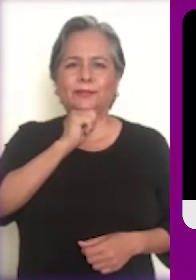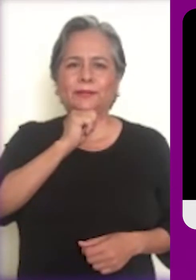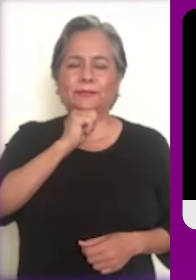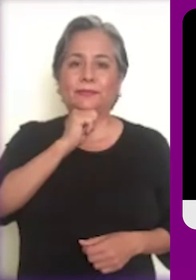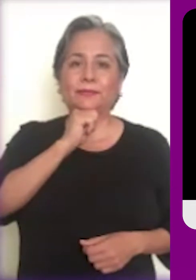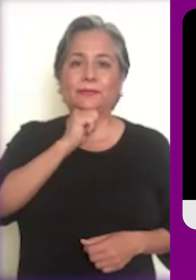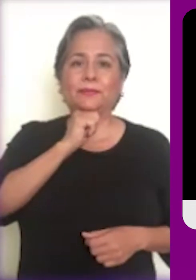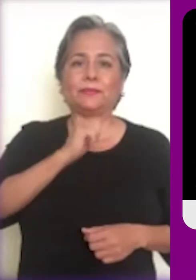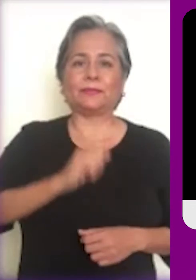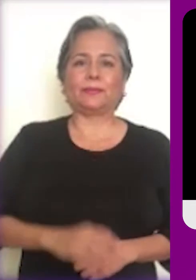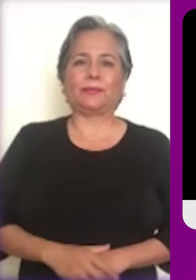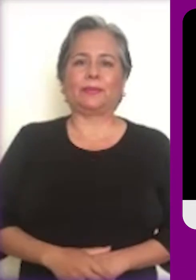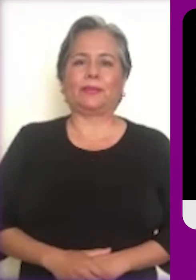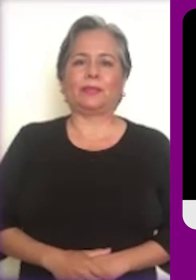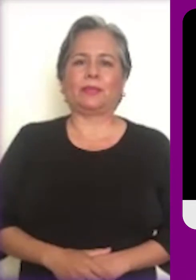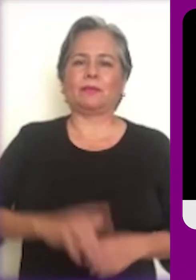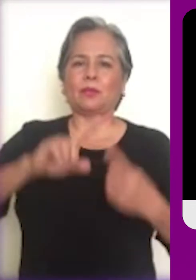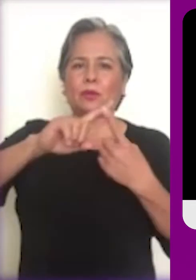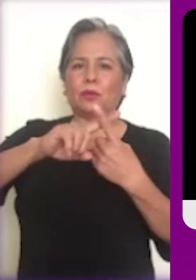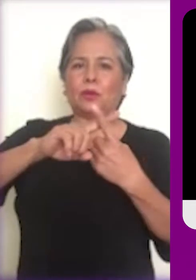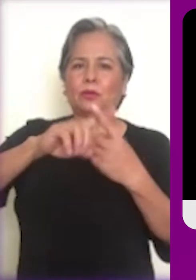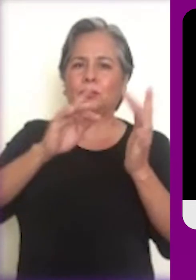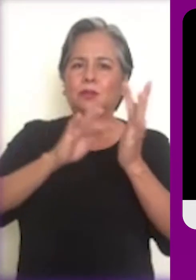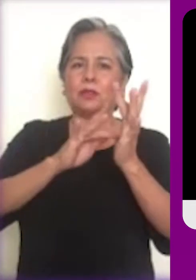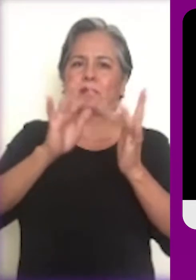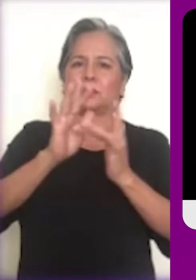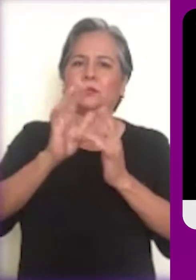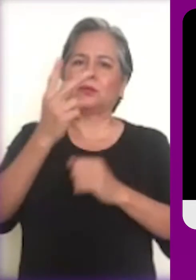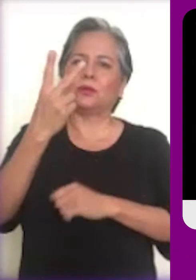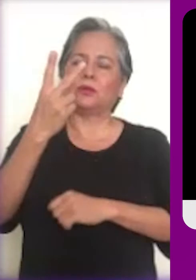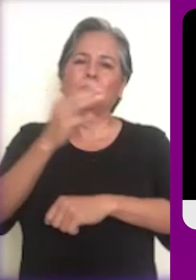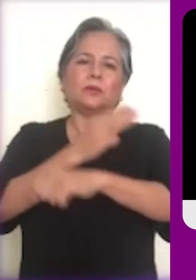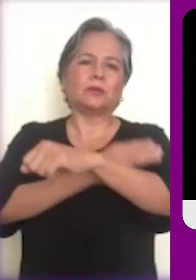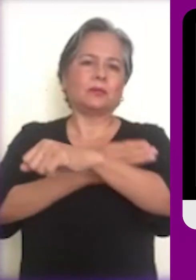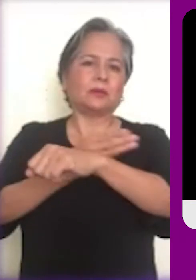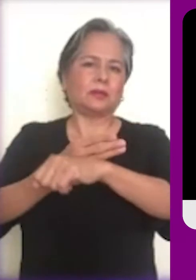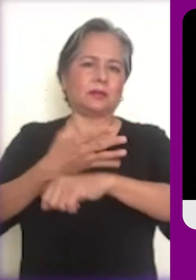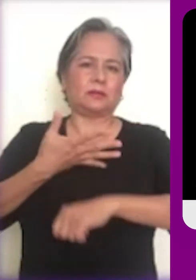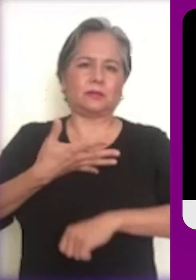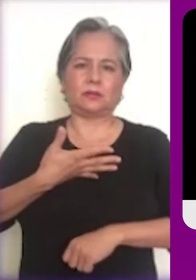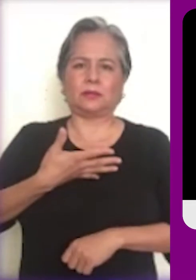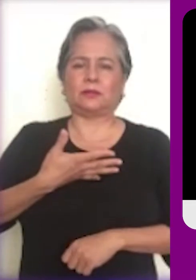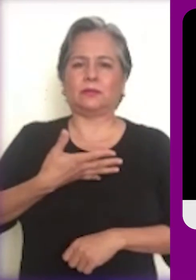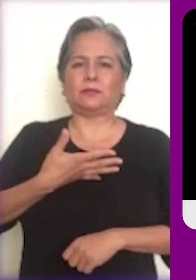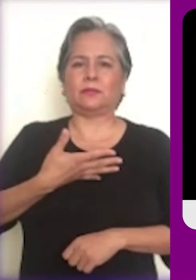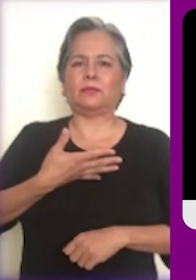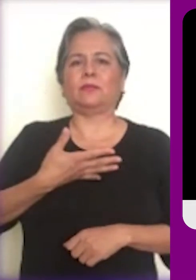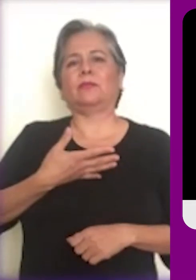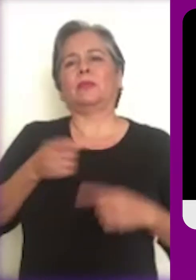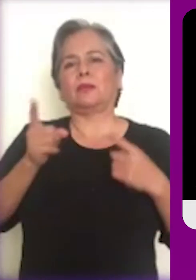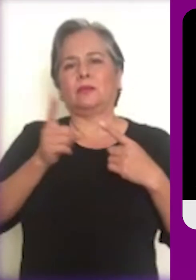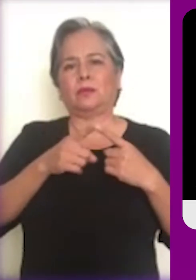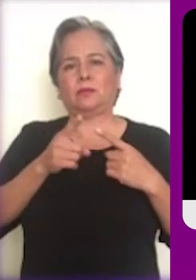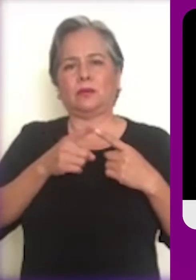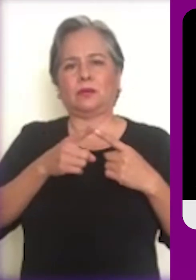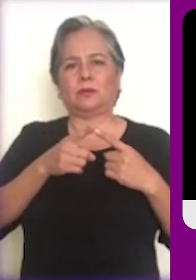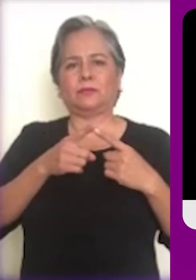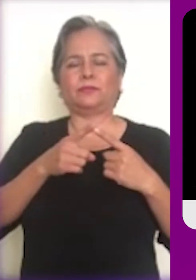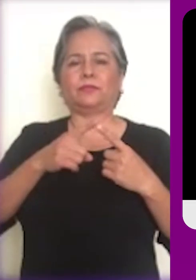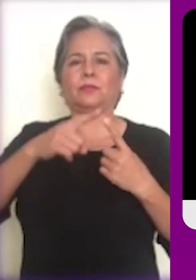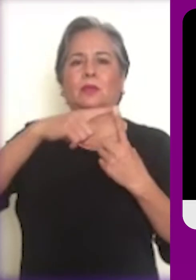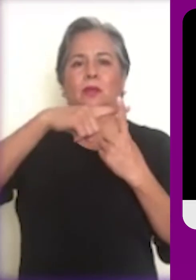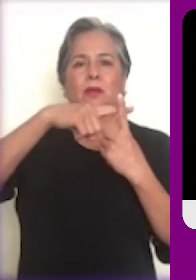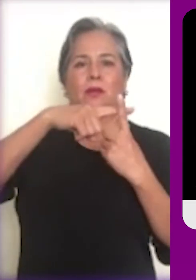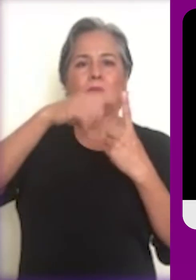de toda relación de la humanidad. La cruz de Jesús con sus dos maderos nos señala el